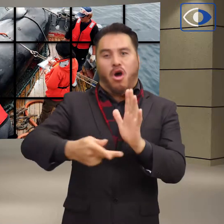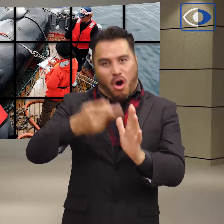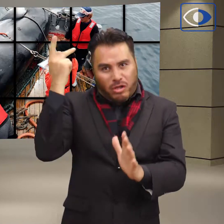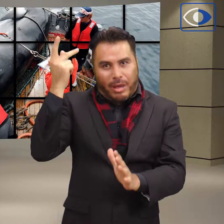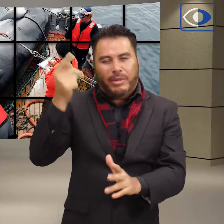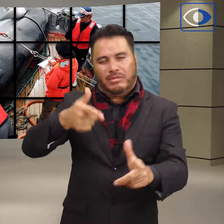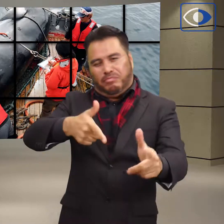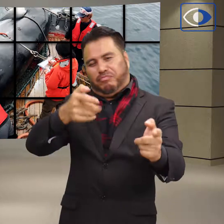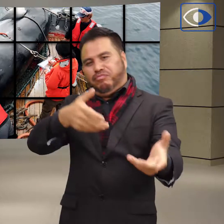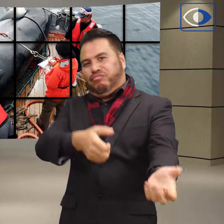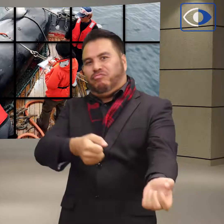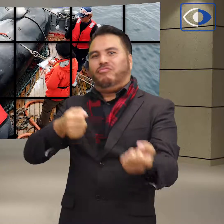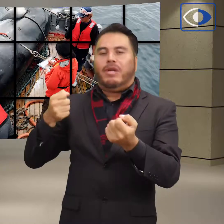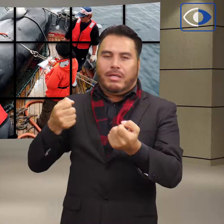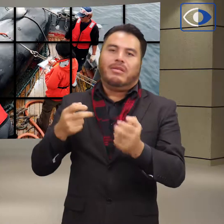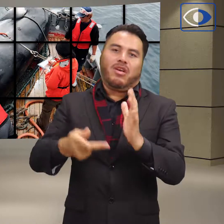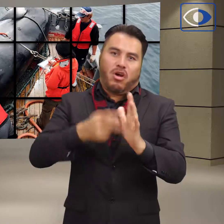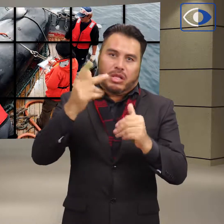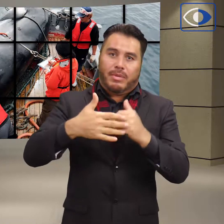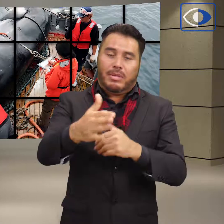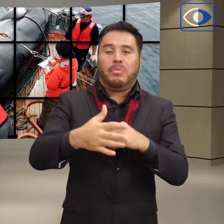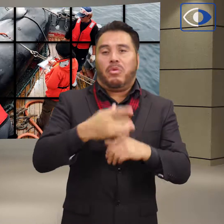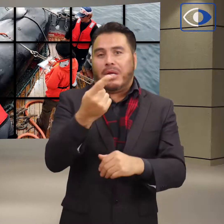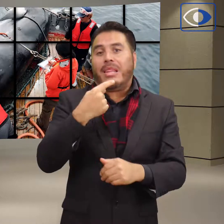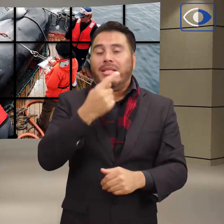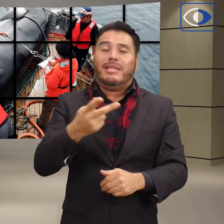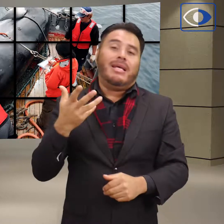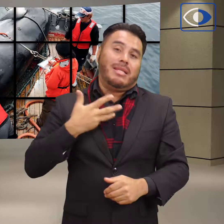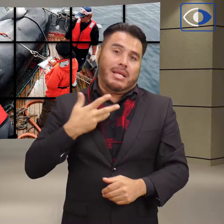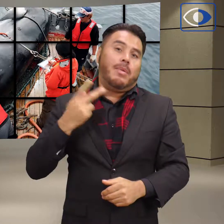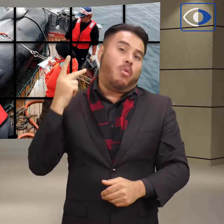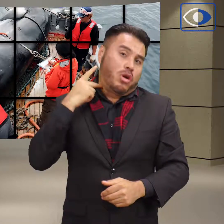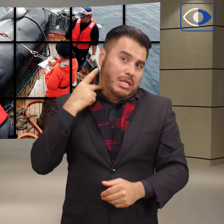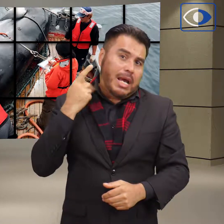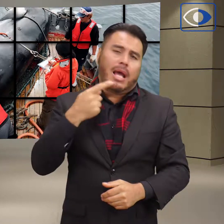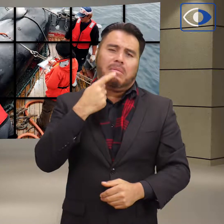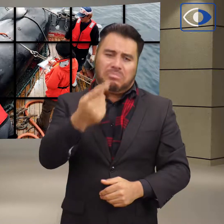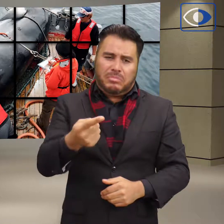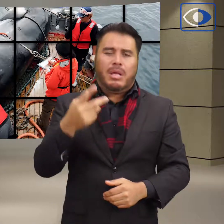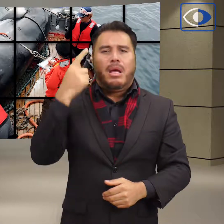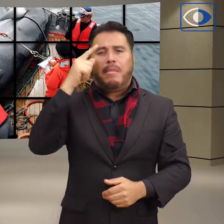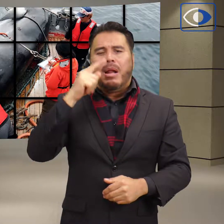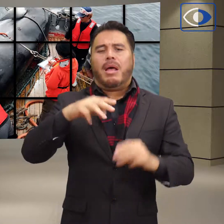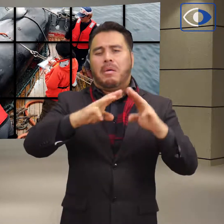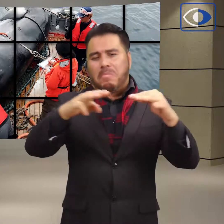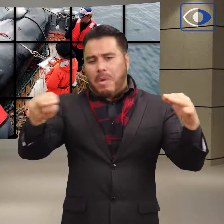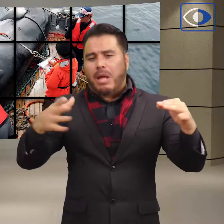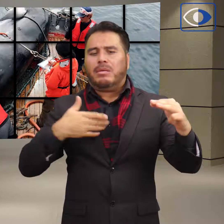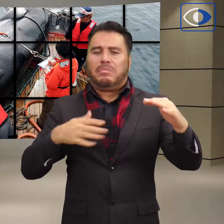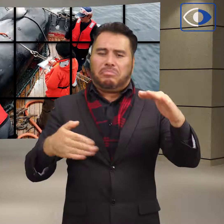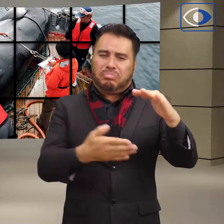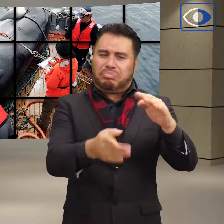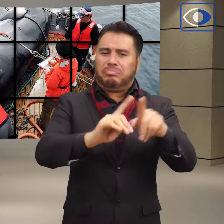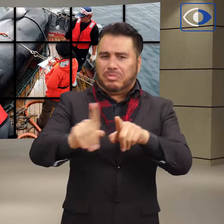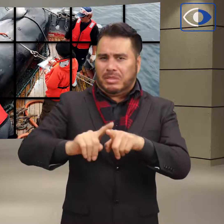política fundamental de promover el uso sustentable de los recursos vivos acuáticos con base en la evidencia